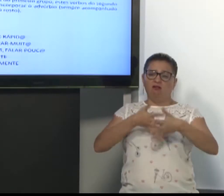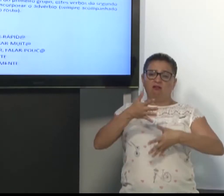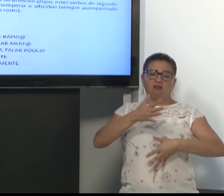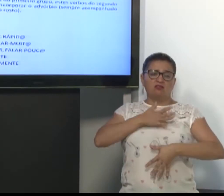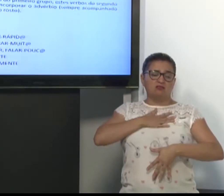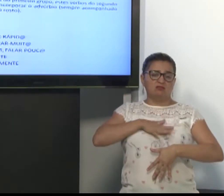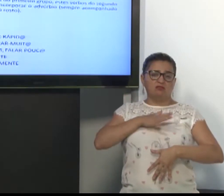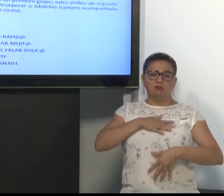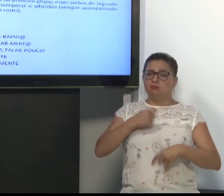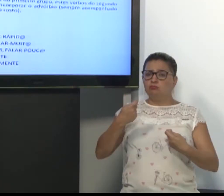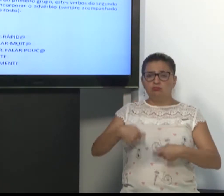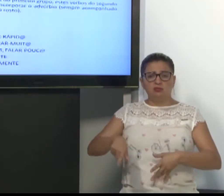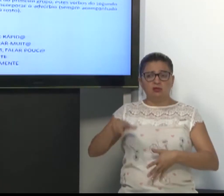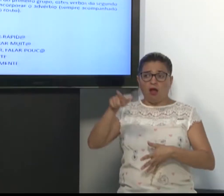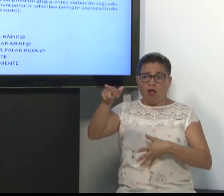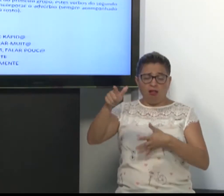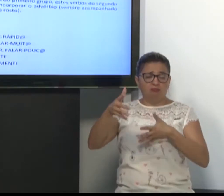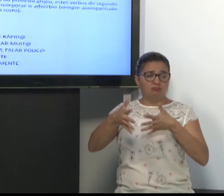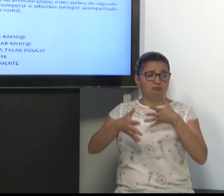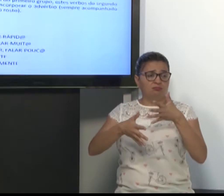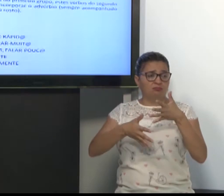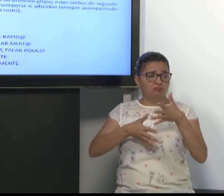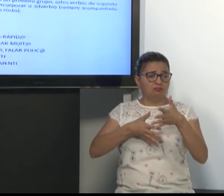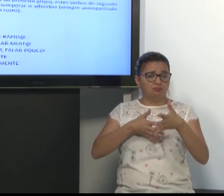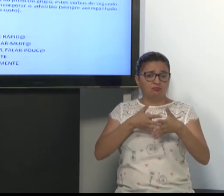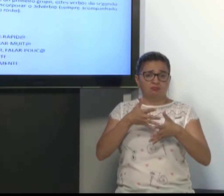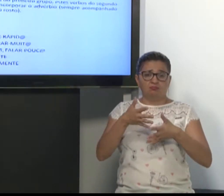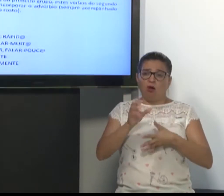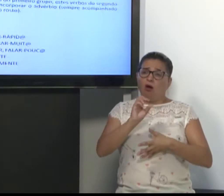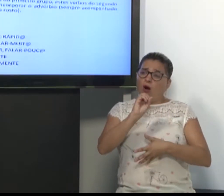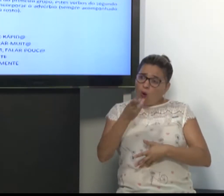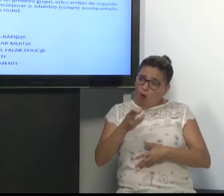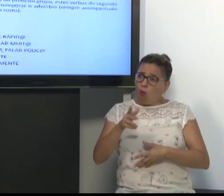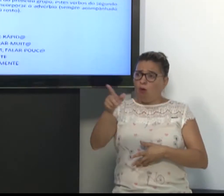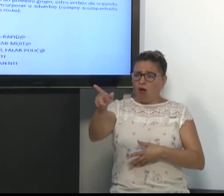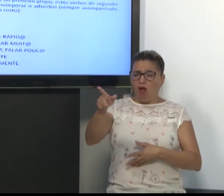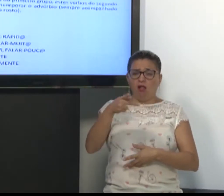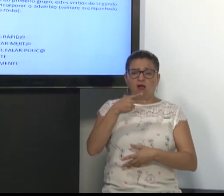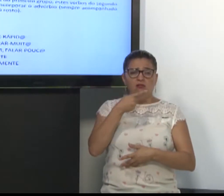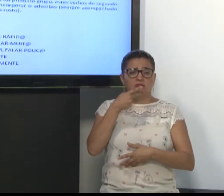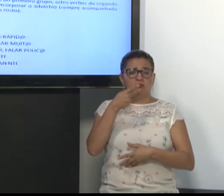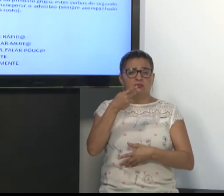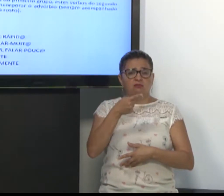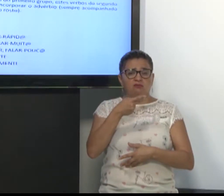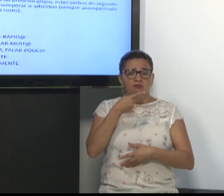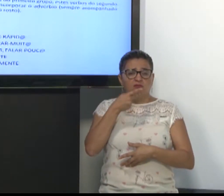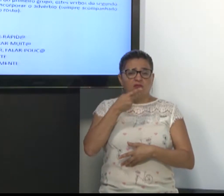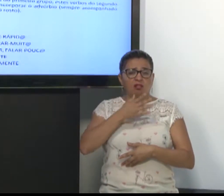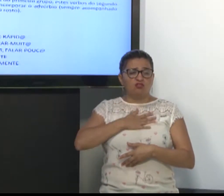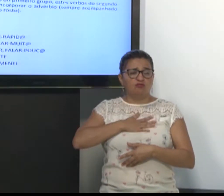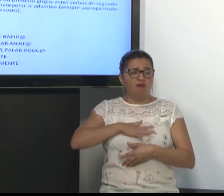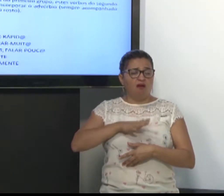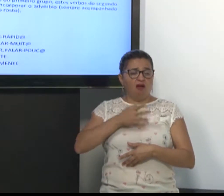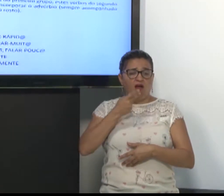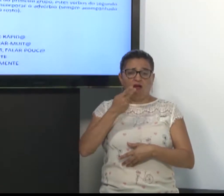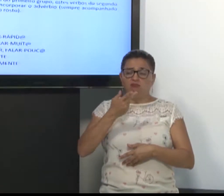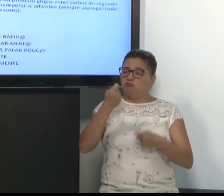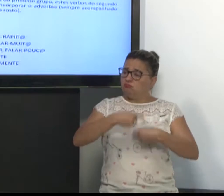devagar. Não precisa. Basta fazer o sinal e a expressão. Ela fala tão devagar. Ela sinaliza tão